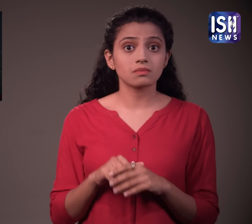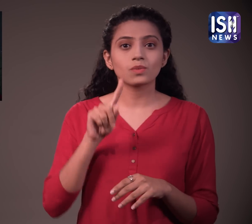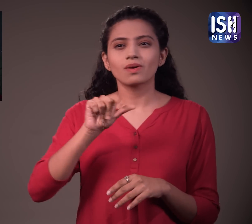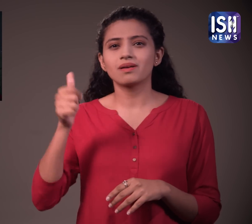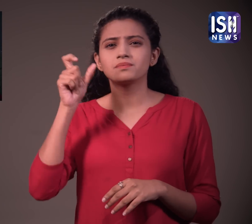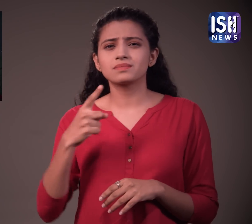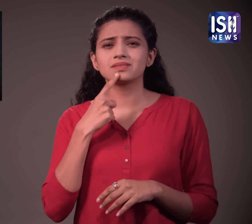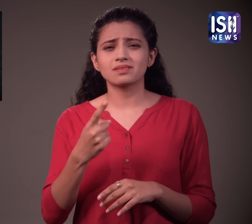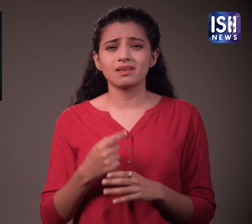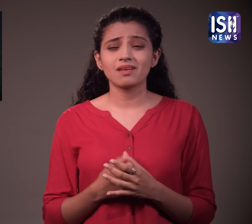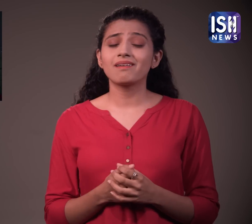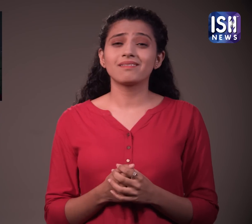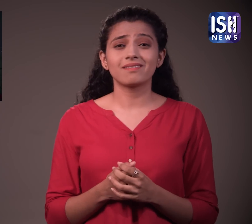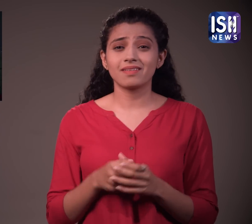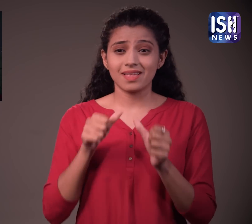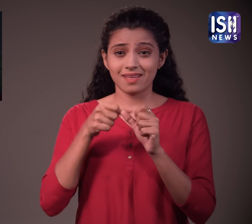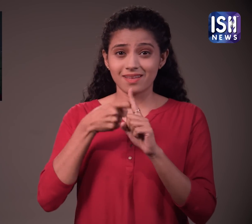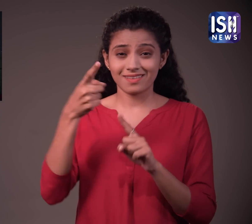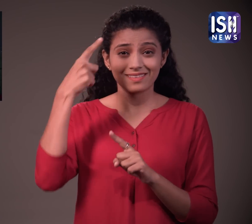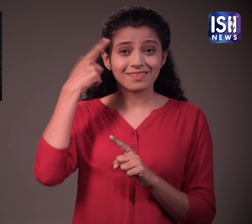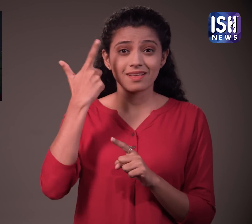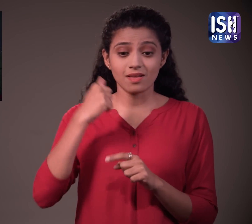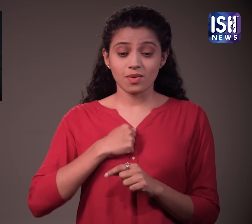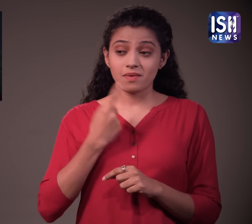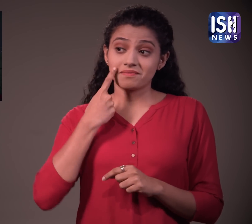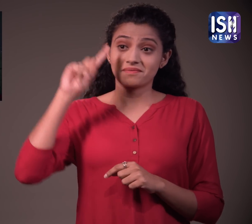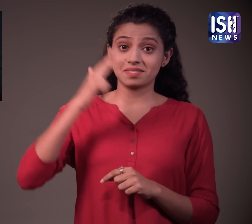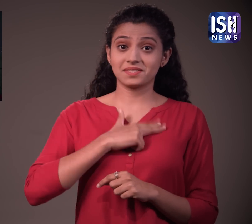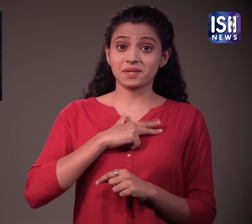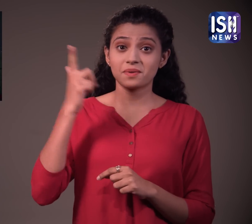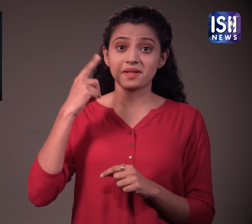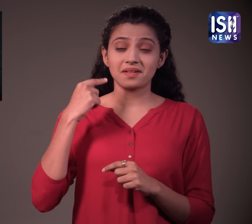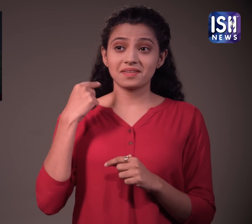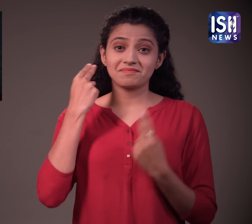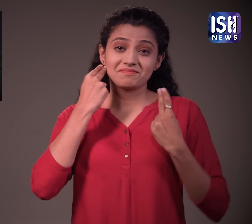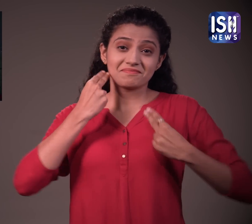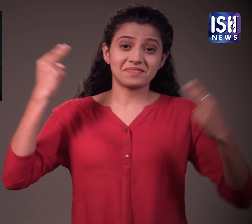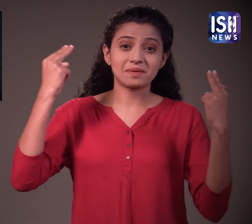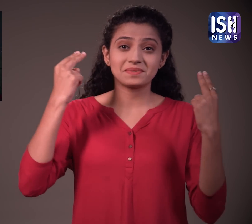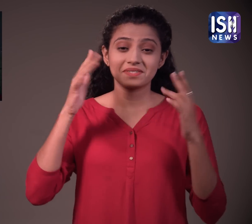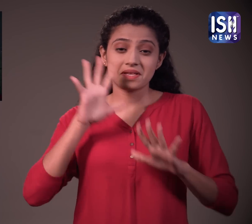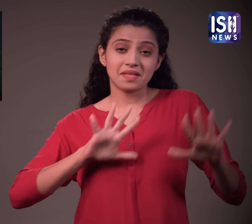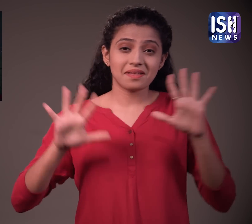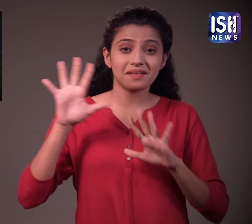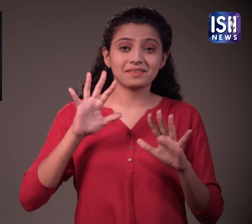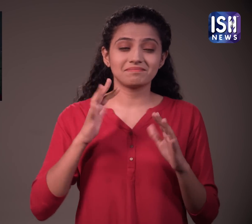कुछ ने कहा कि सिर्फ इसलिए कि तुम्हारे पिता इतने प्रसिद्ध है इसका मतलब ये नहीं है।